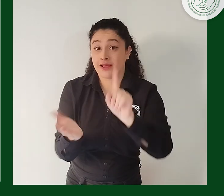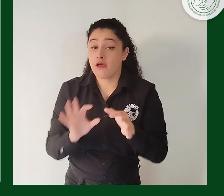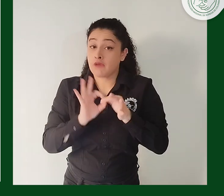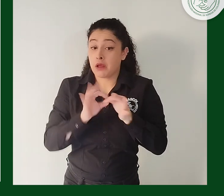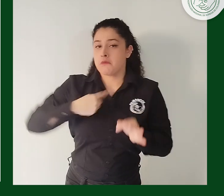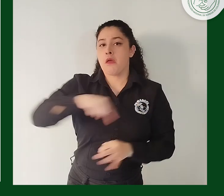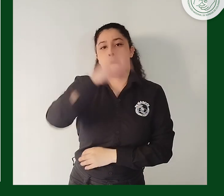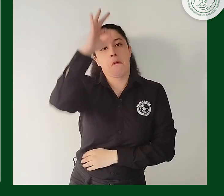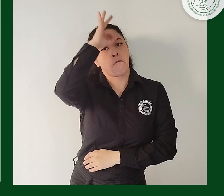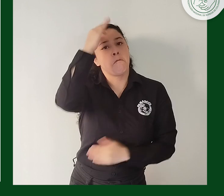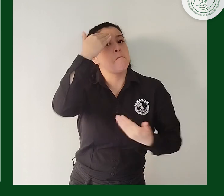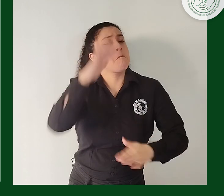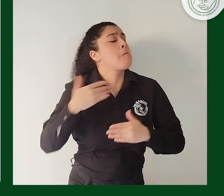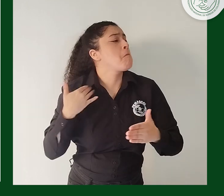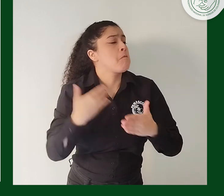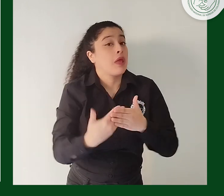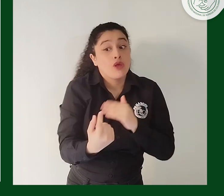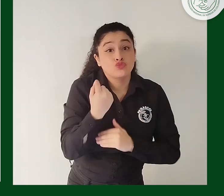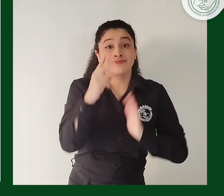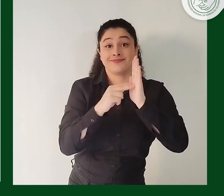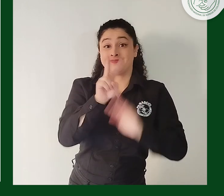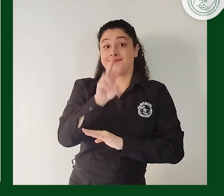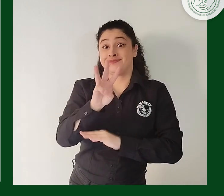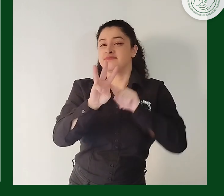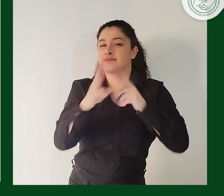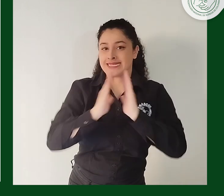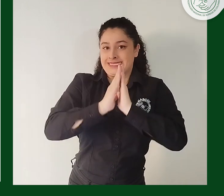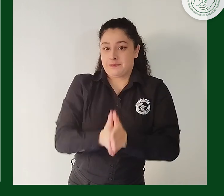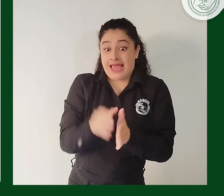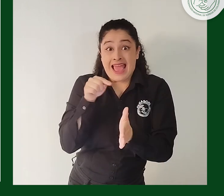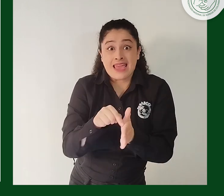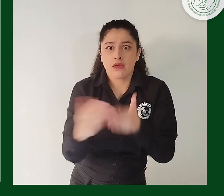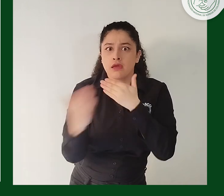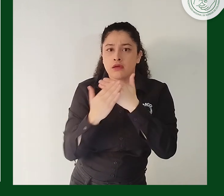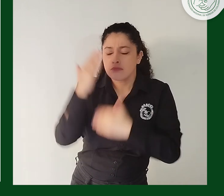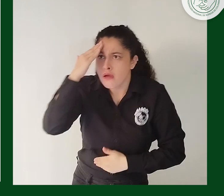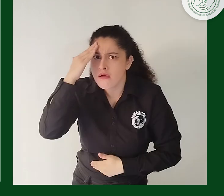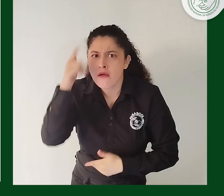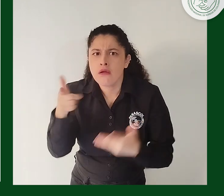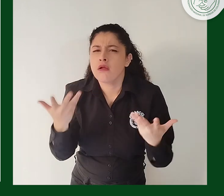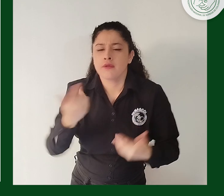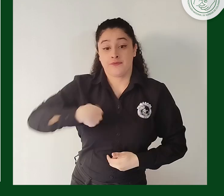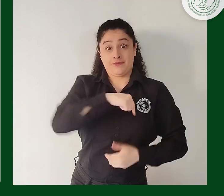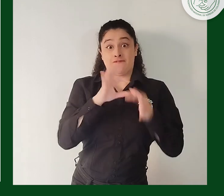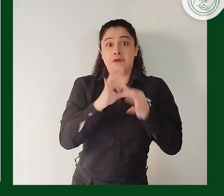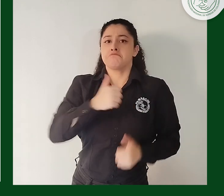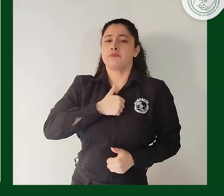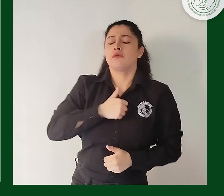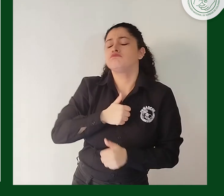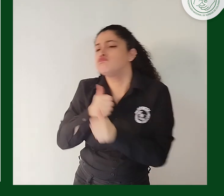conocimiento sino hasta diciembre del año pasado de 2023, cuando en proceso de seguimiento identificamos